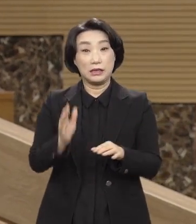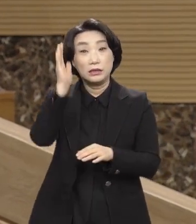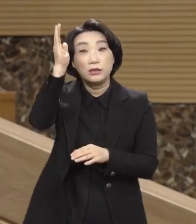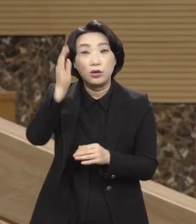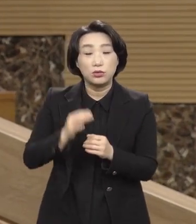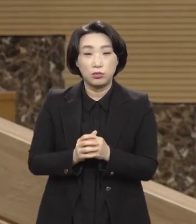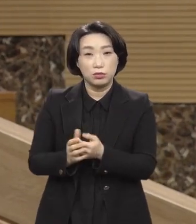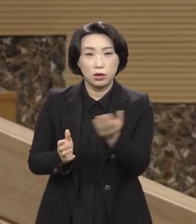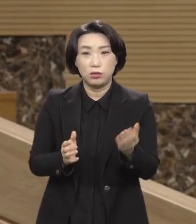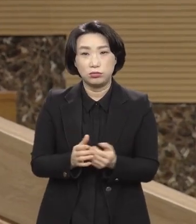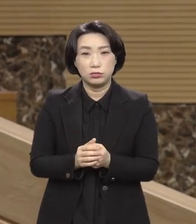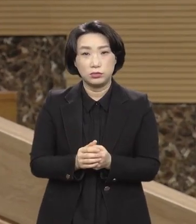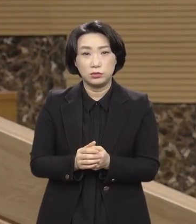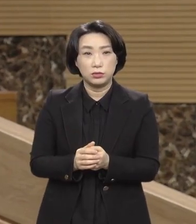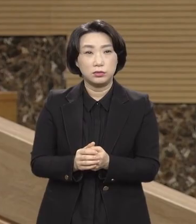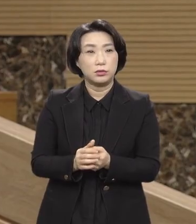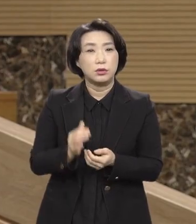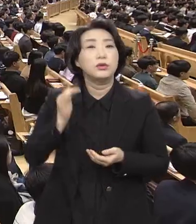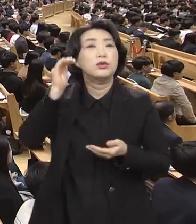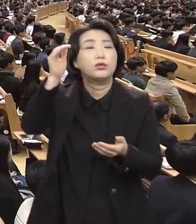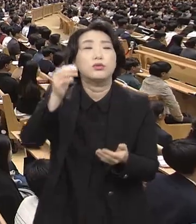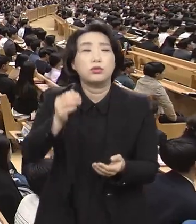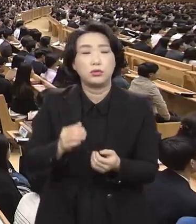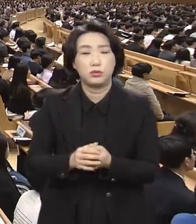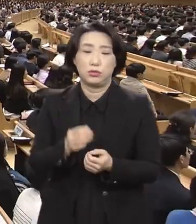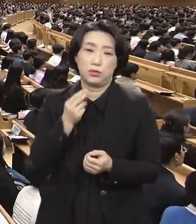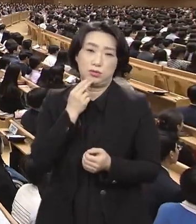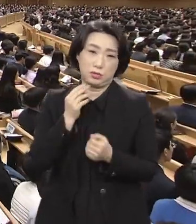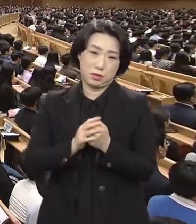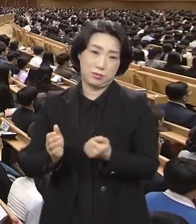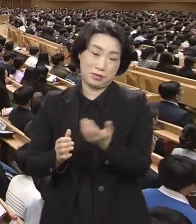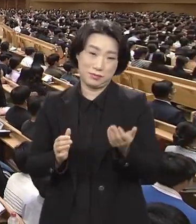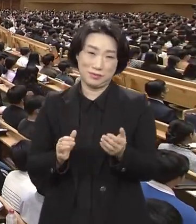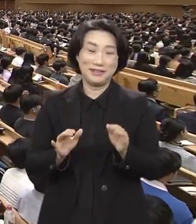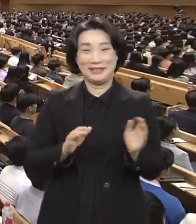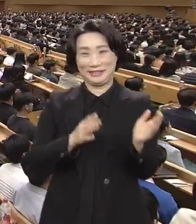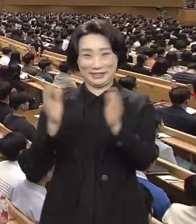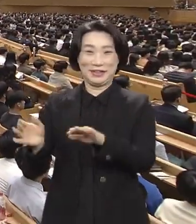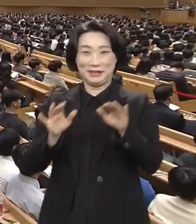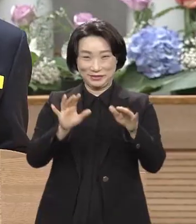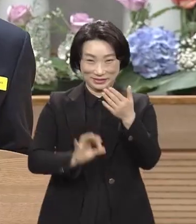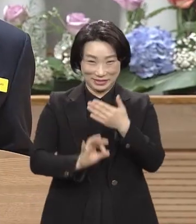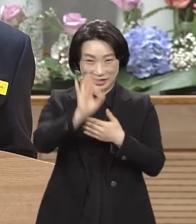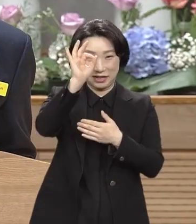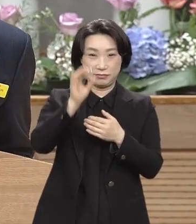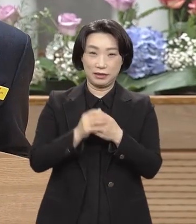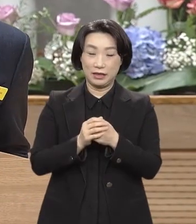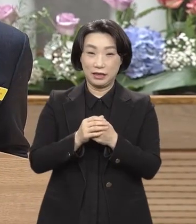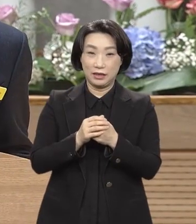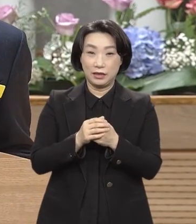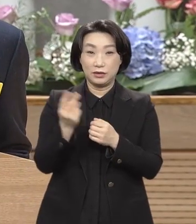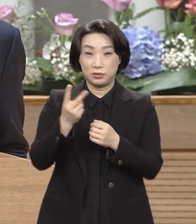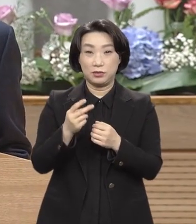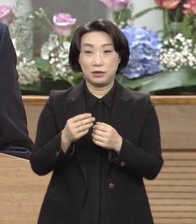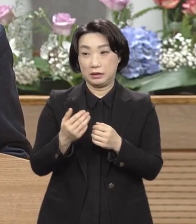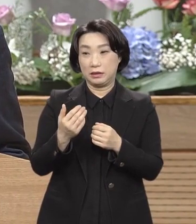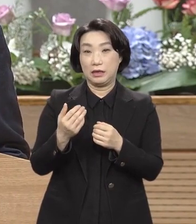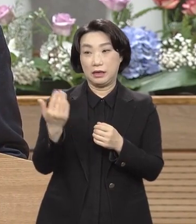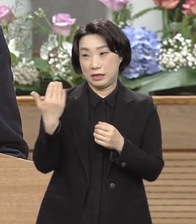그렇게 안기 때문에 그런 것보다 오늘 아침에 그리고 3부 예배에 2부